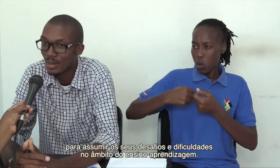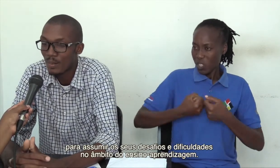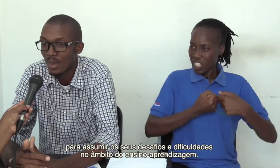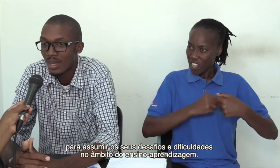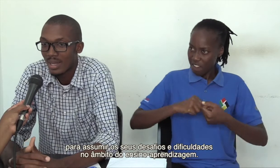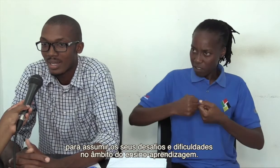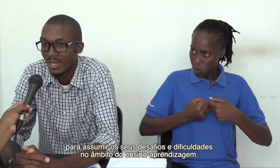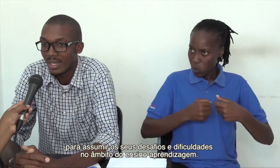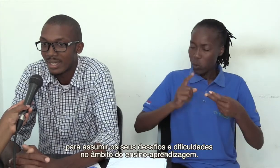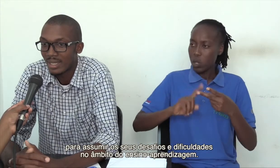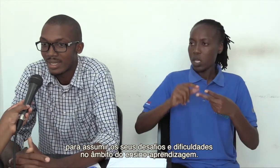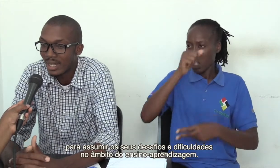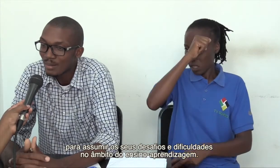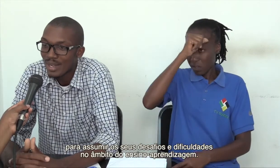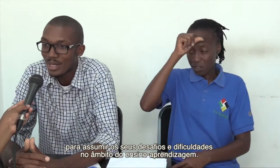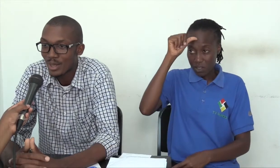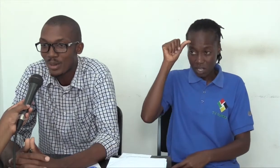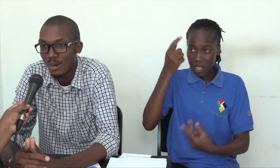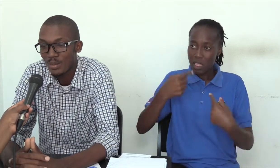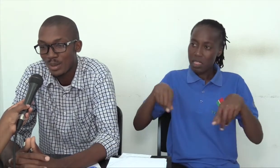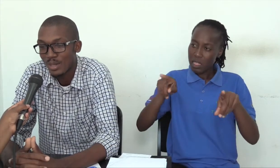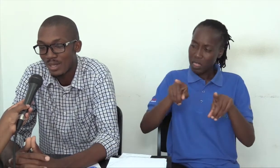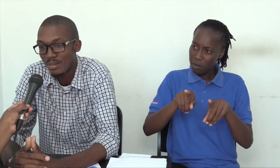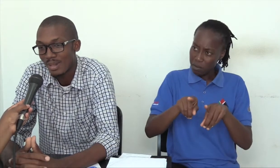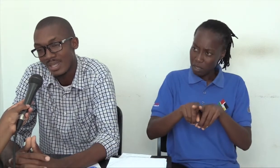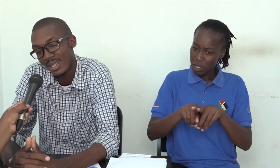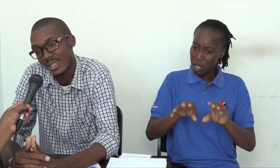das mesmas. Não há muito processo de ensino e aprendizagem.